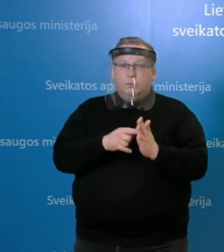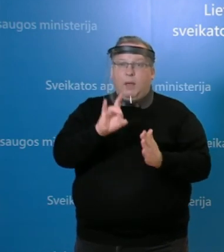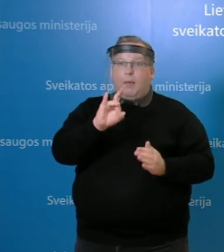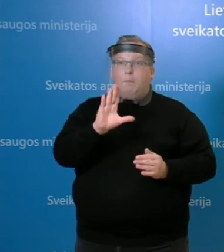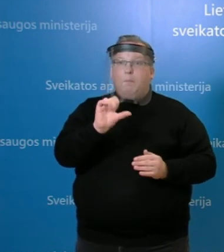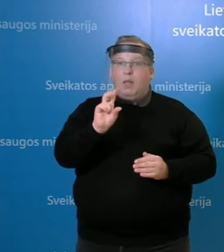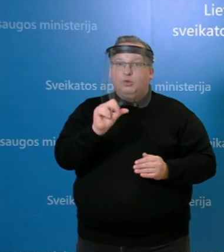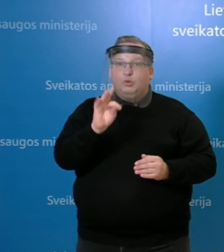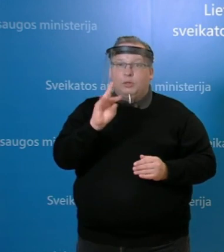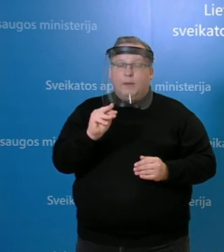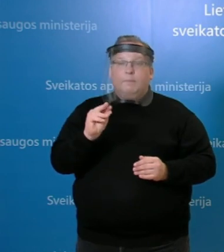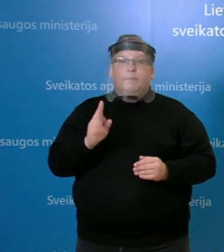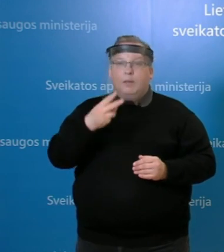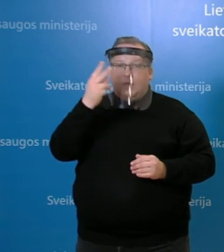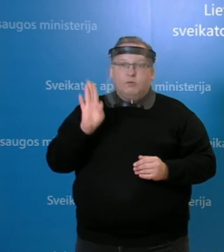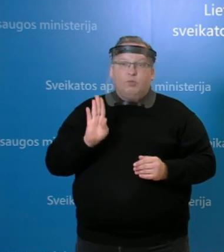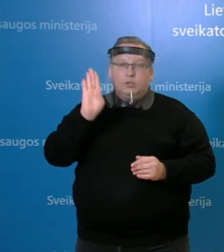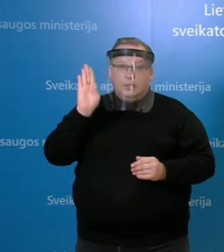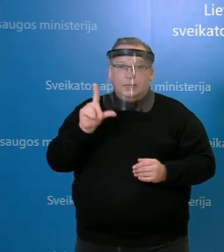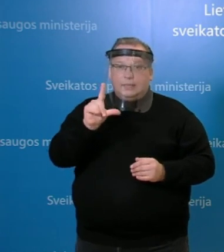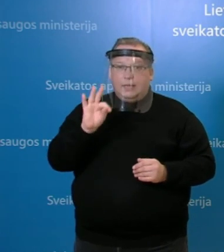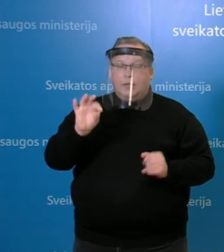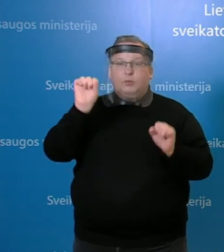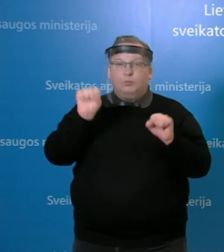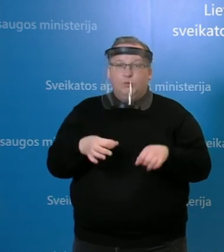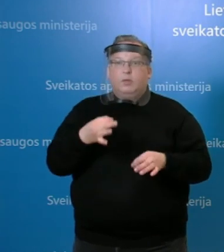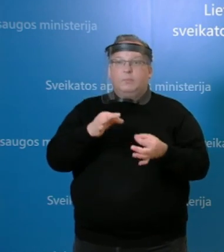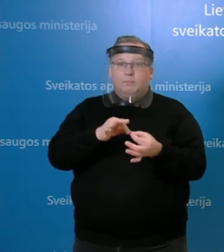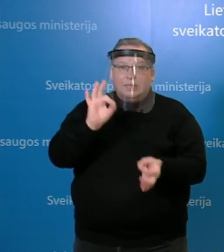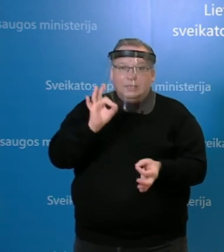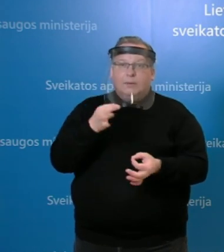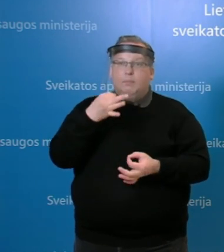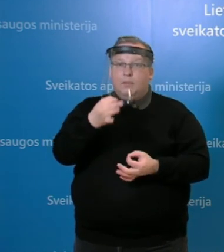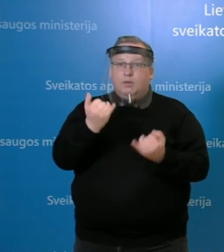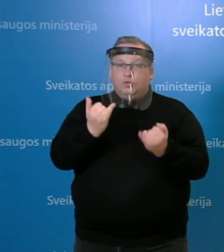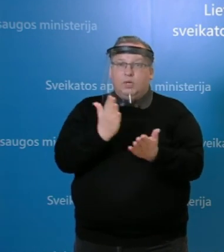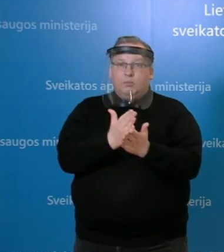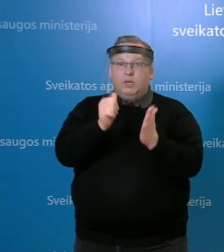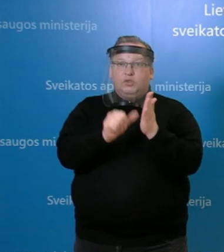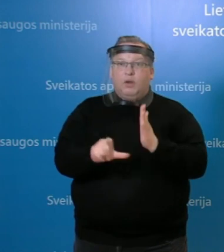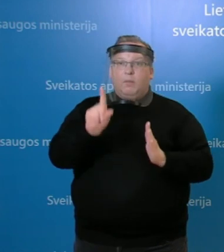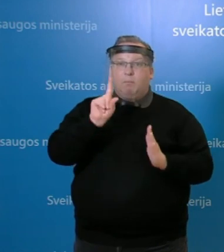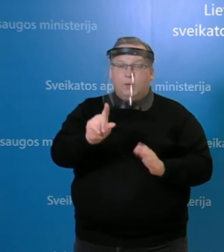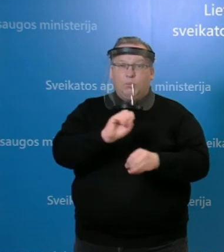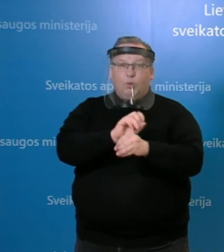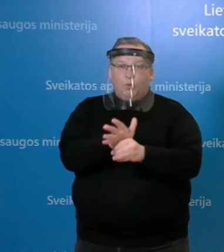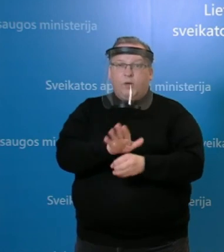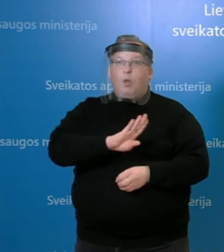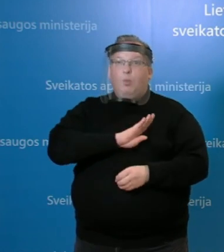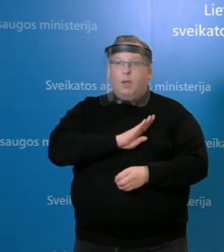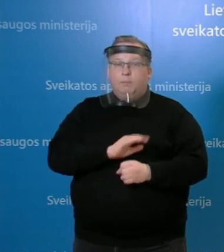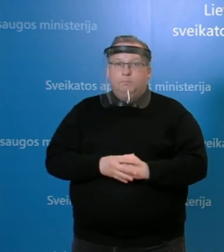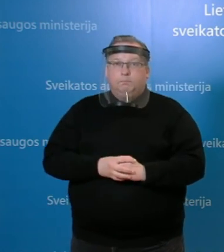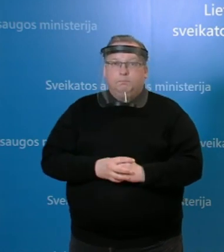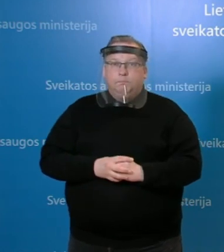Balčiutė Lrytas LT. Gal galėtumėte patikslinti, kas konkrečiai yra 61-oji koronaviruso auka?